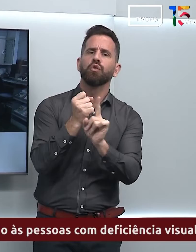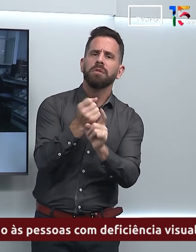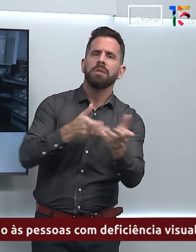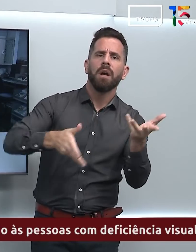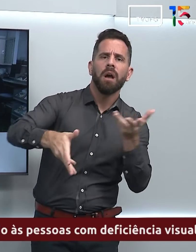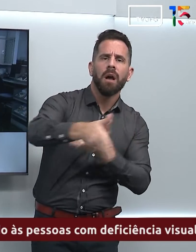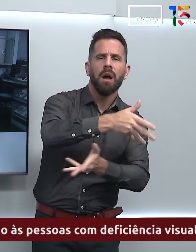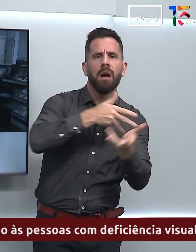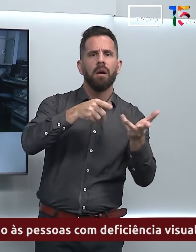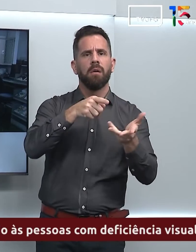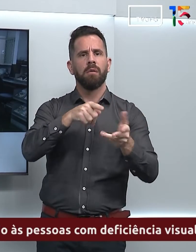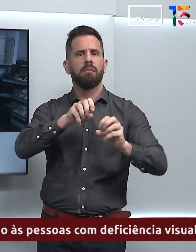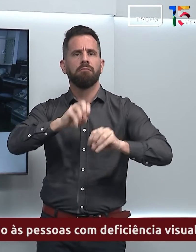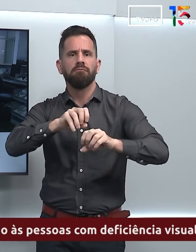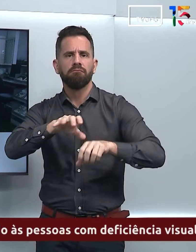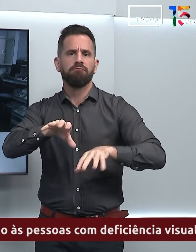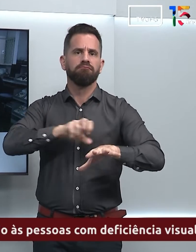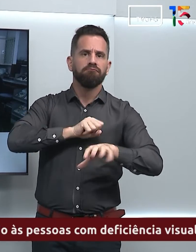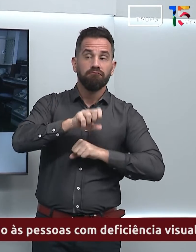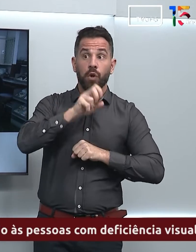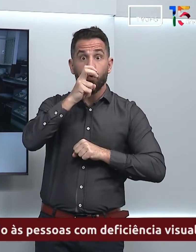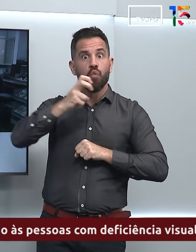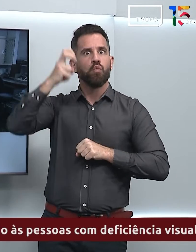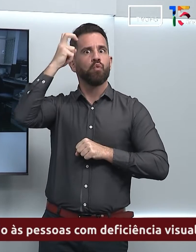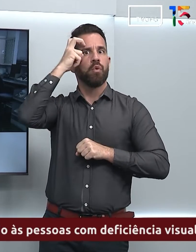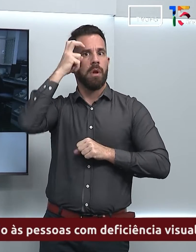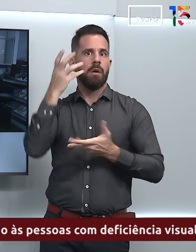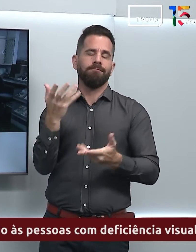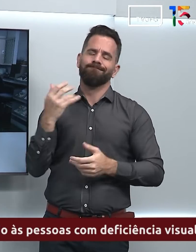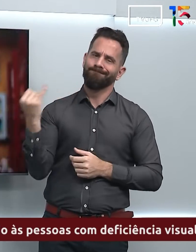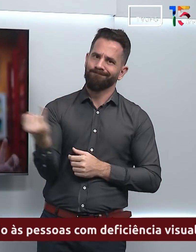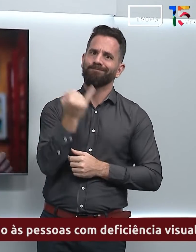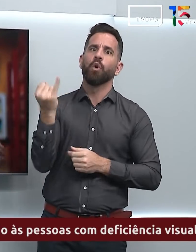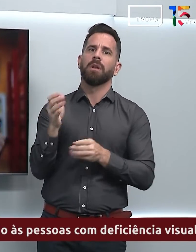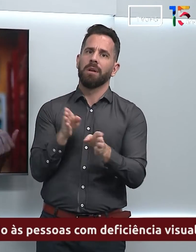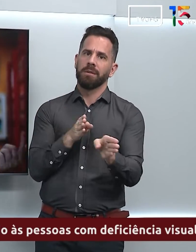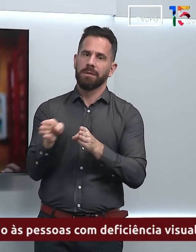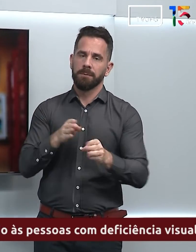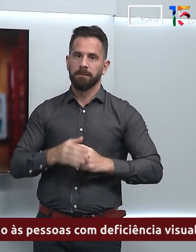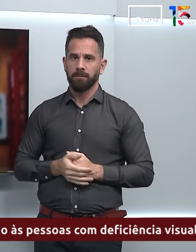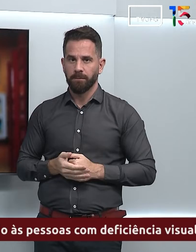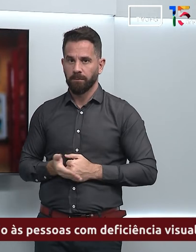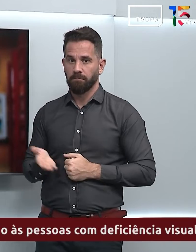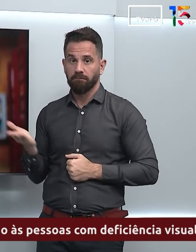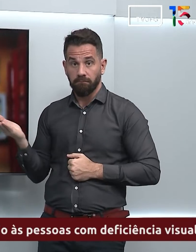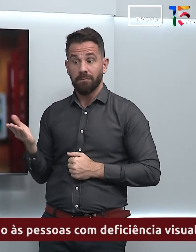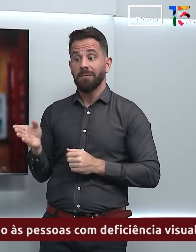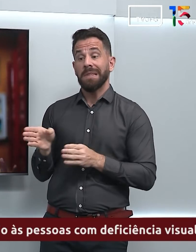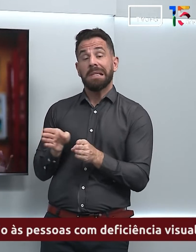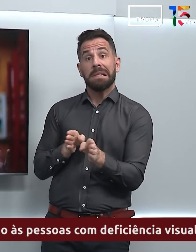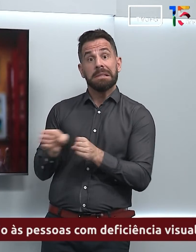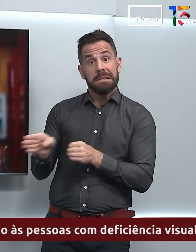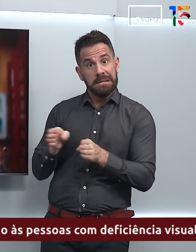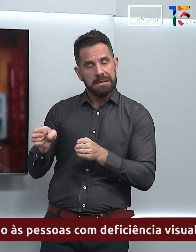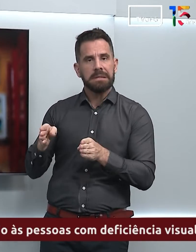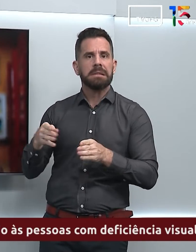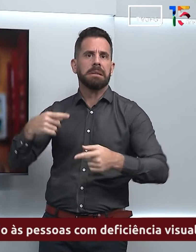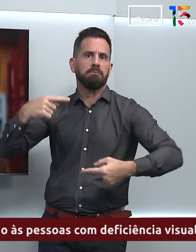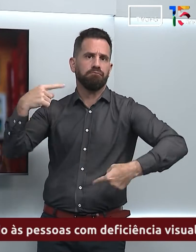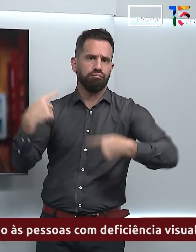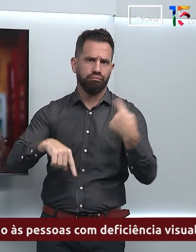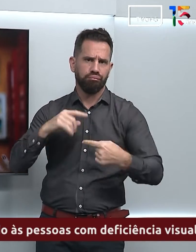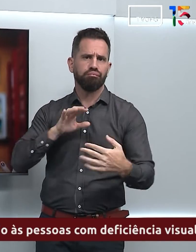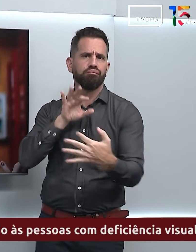cultural. Por isso a importância da acessibilidade. Discutir a acessibilidade, ela precisa ser